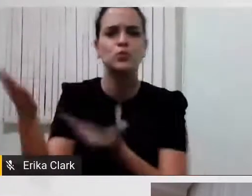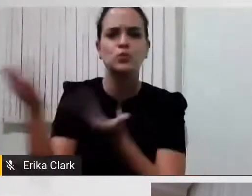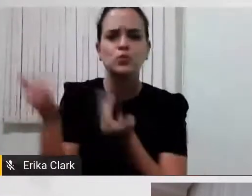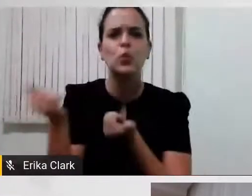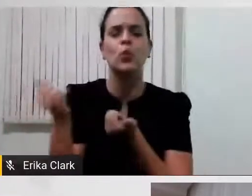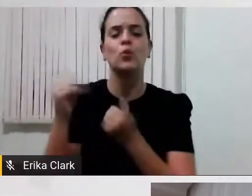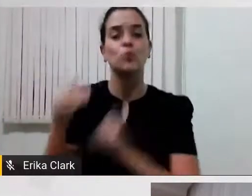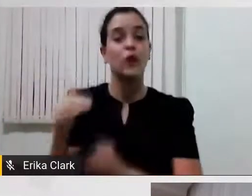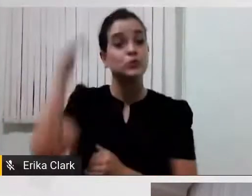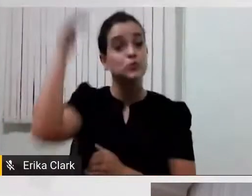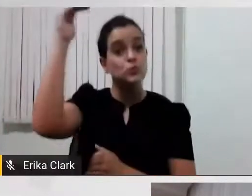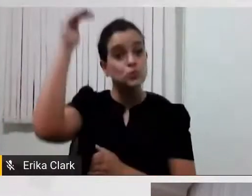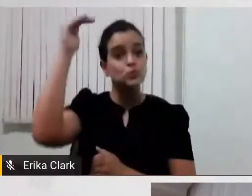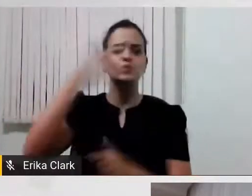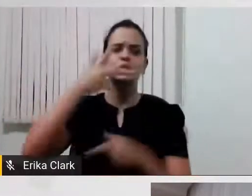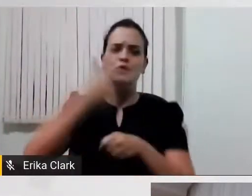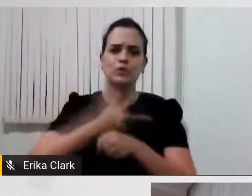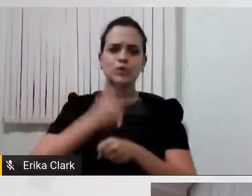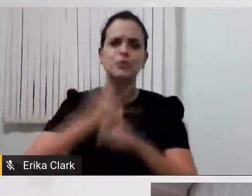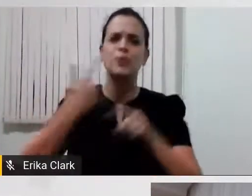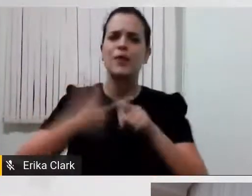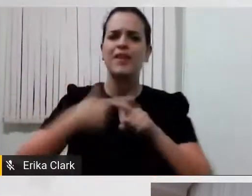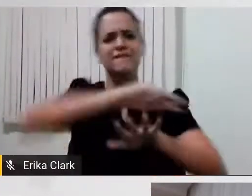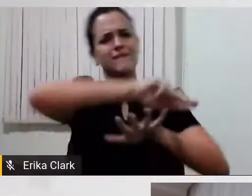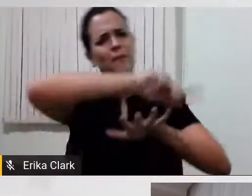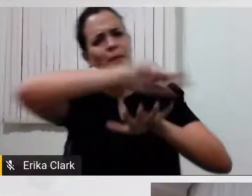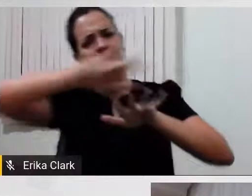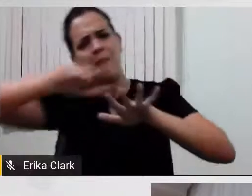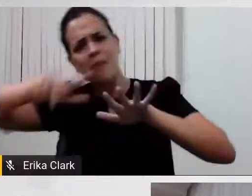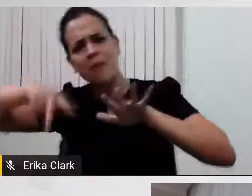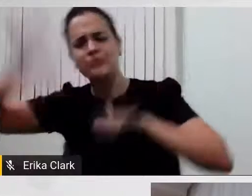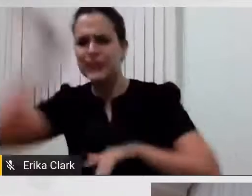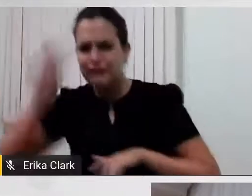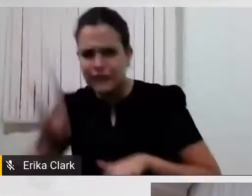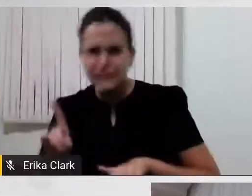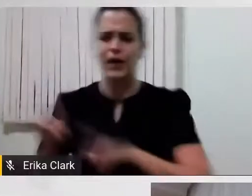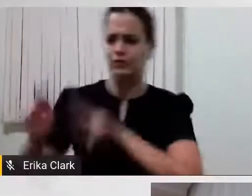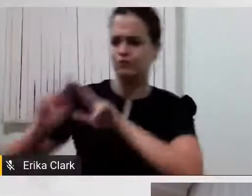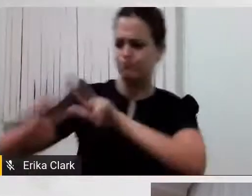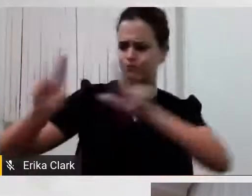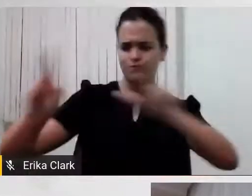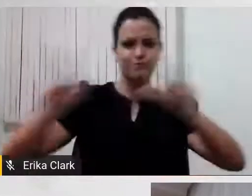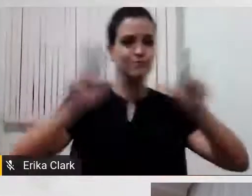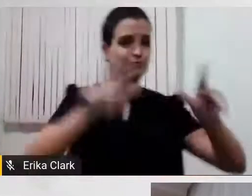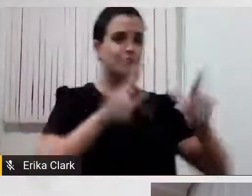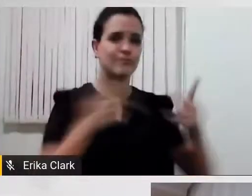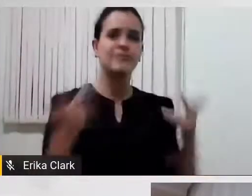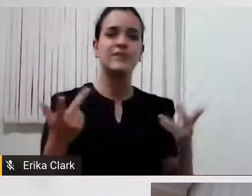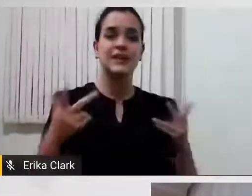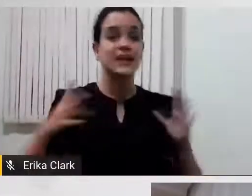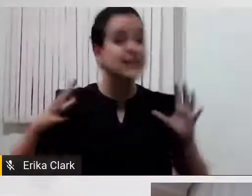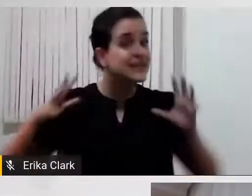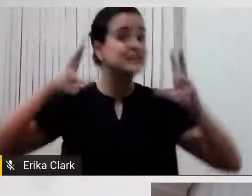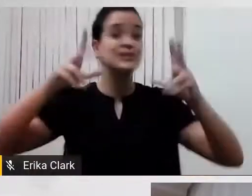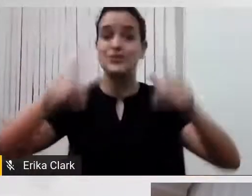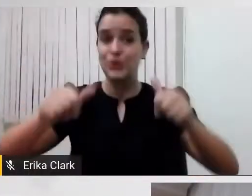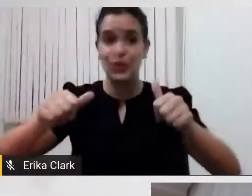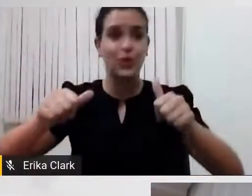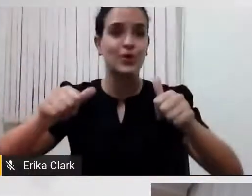várias, são diversas as situações de deficiência, de diferença, então todos nós estamos sempre